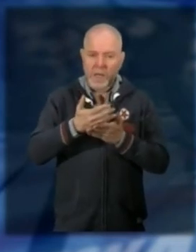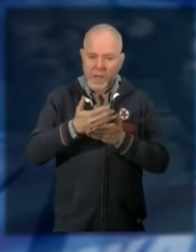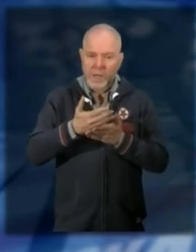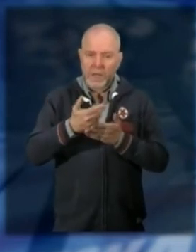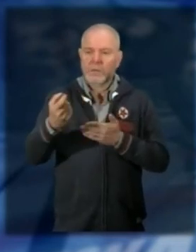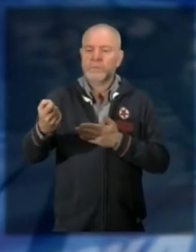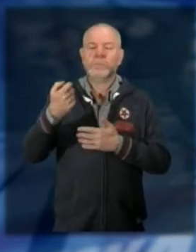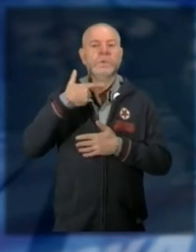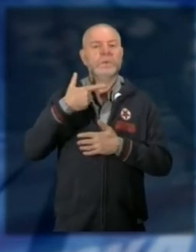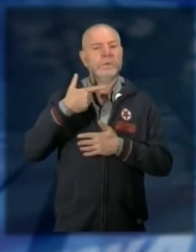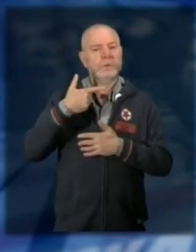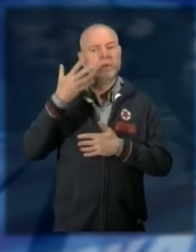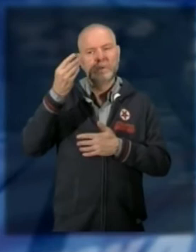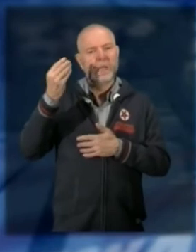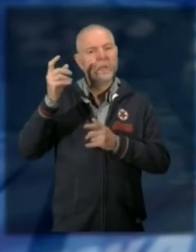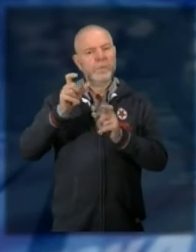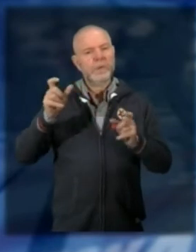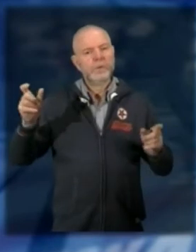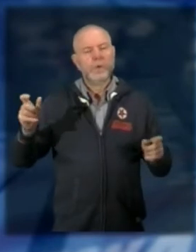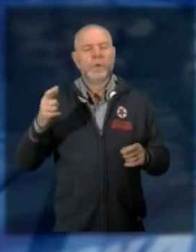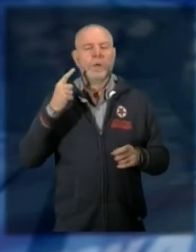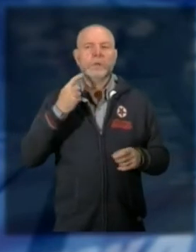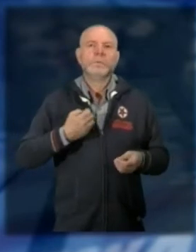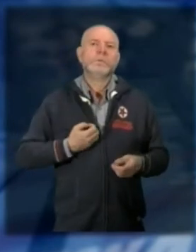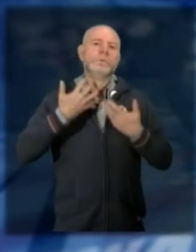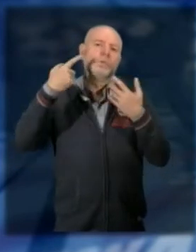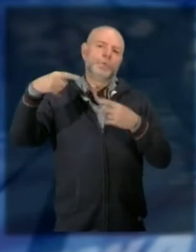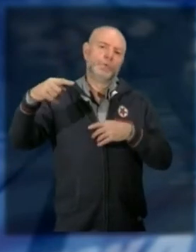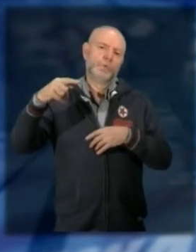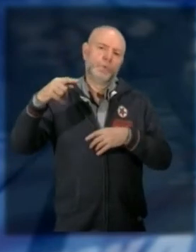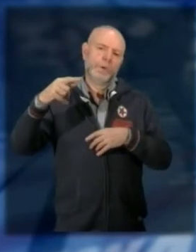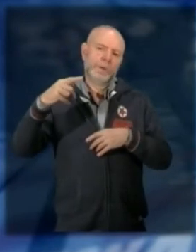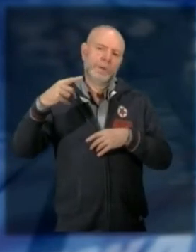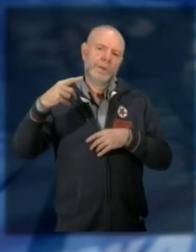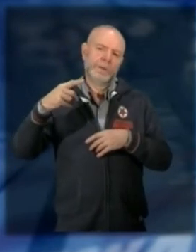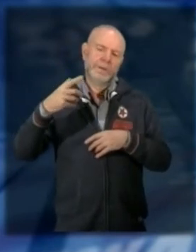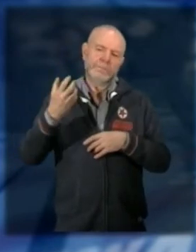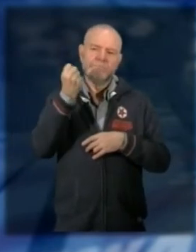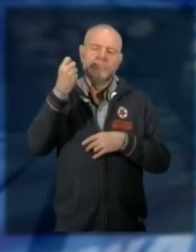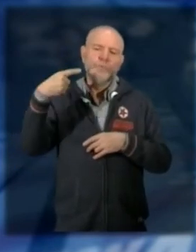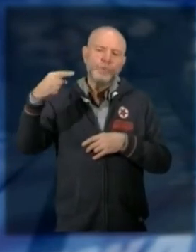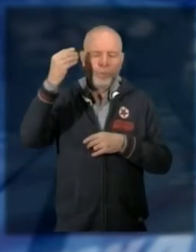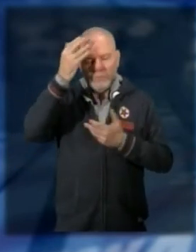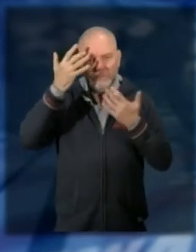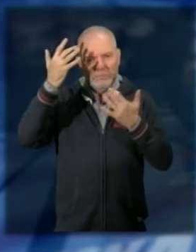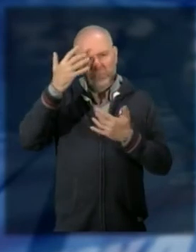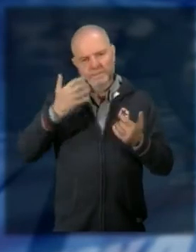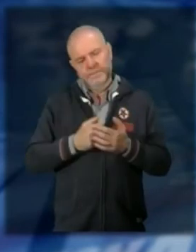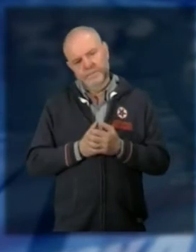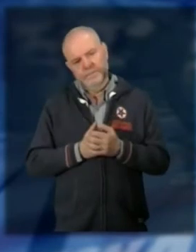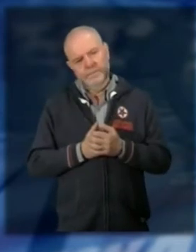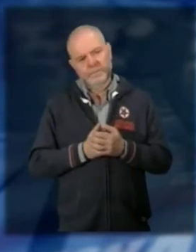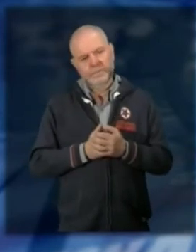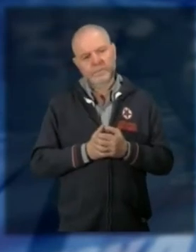sui social dove appunto ognuno poi ha accolto quello che gli interessava di più quello che gli è rimasto di più